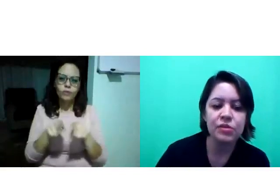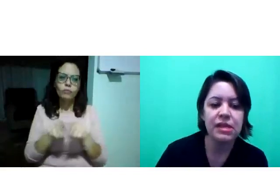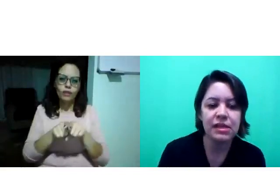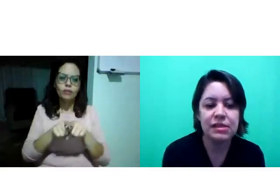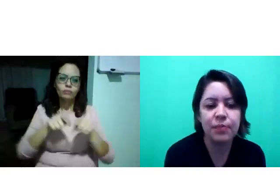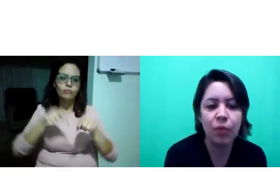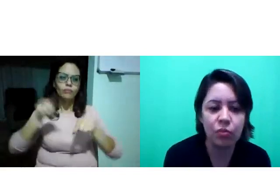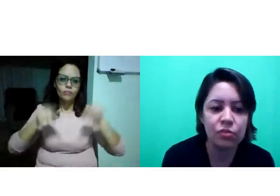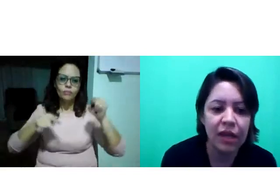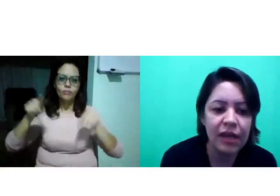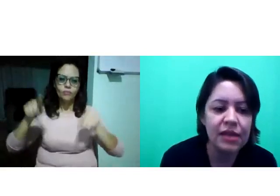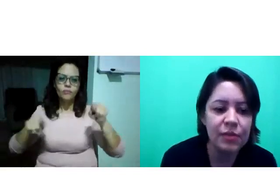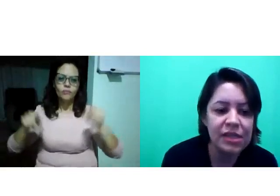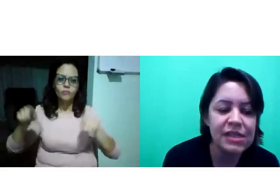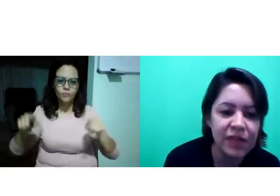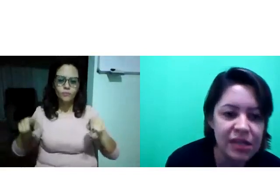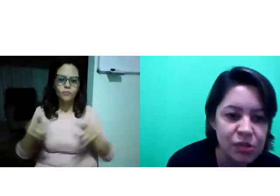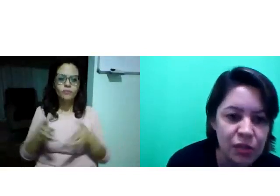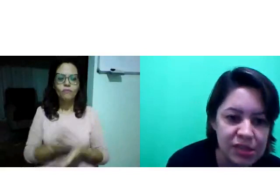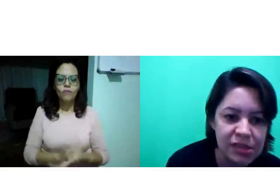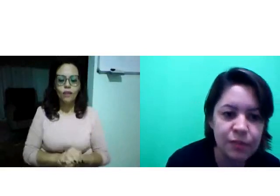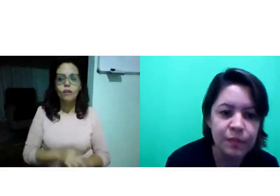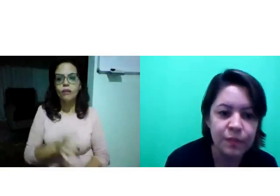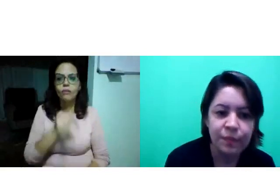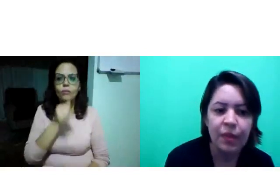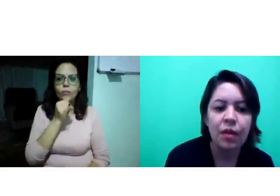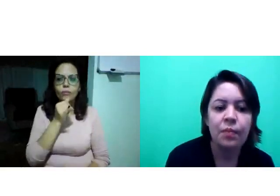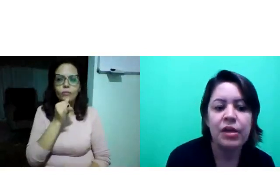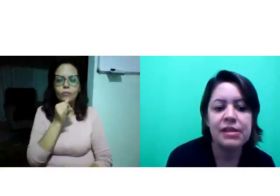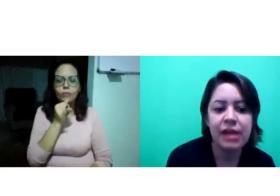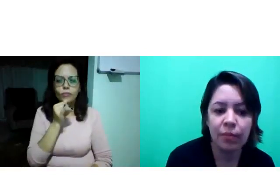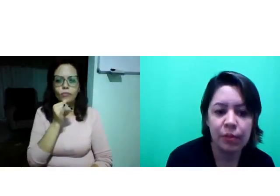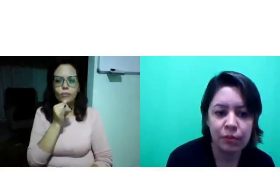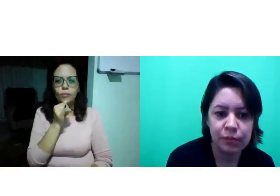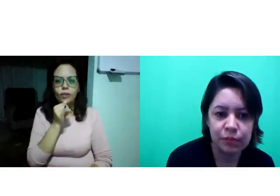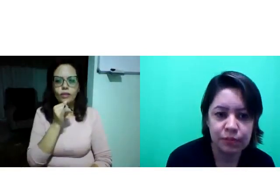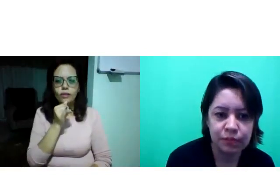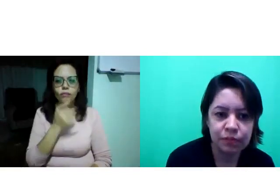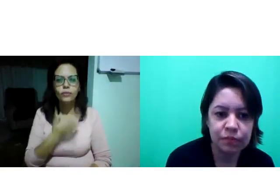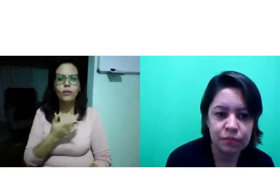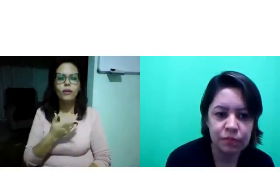temos esse ponto, né, temos essas variações. Por exemplo,